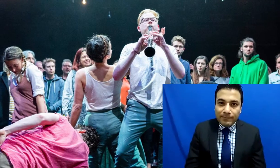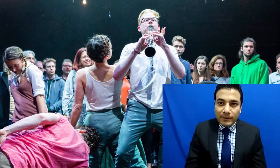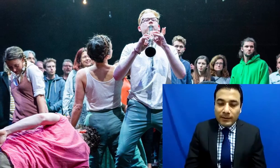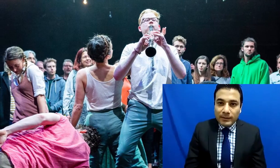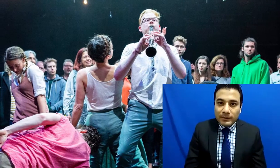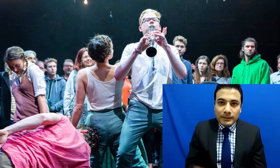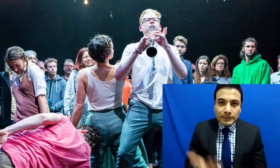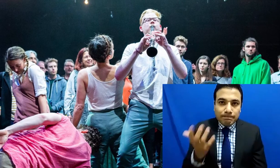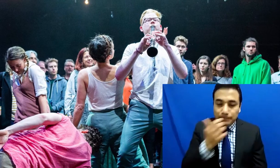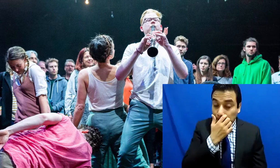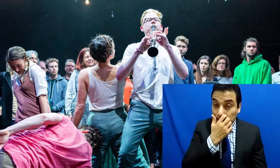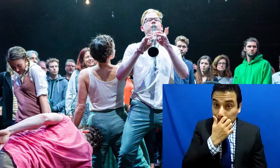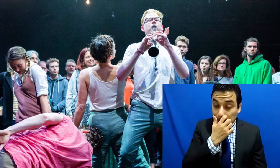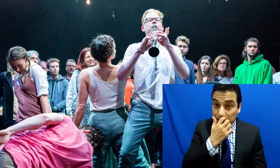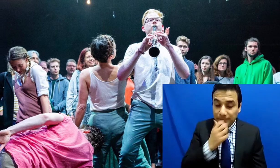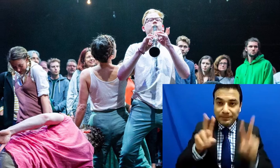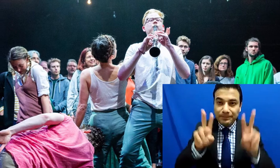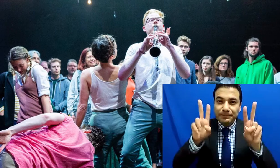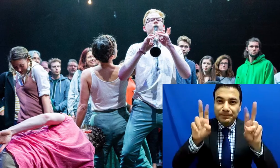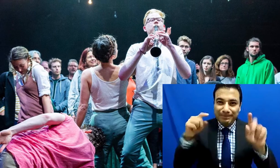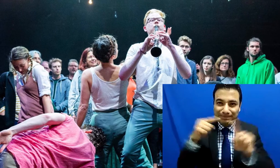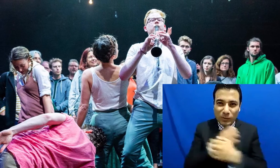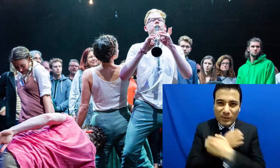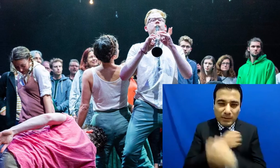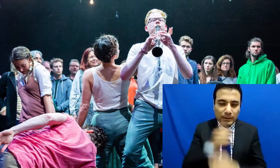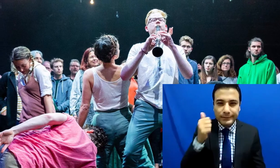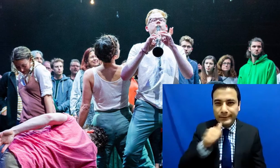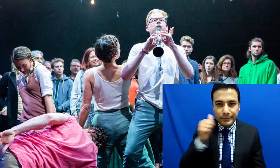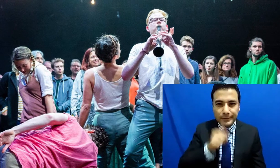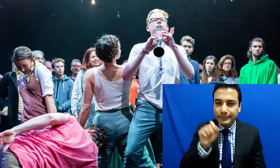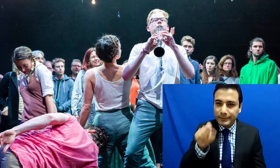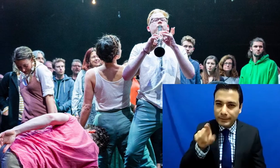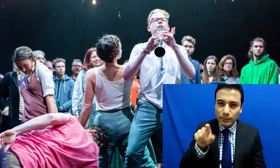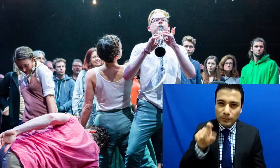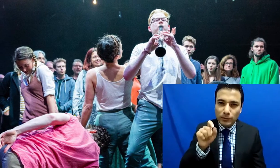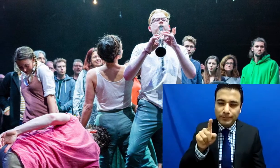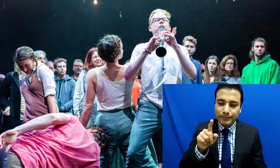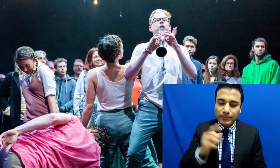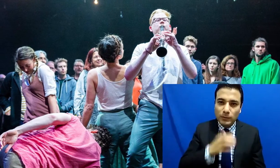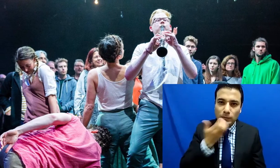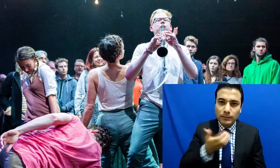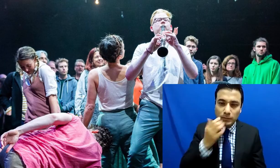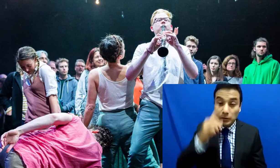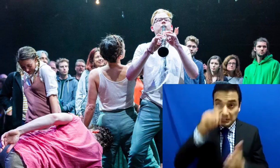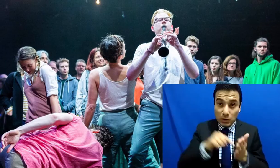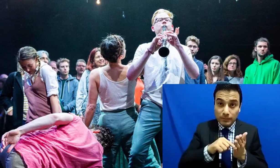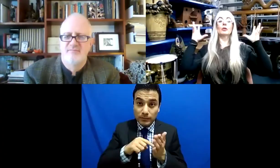hemos nutrido este aspecto y creo que la improvisación es muy buena, muy favorable.